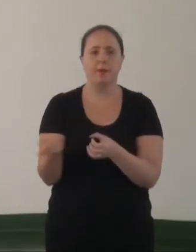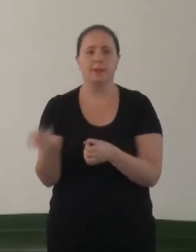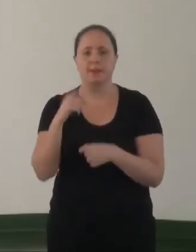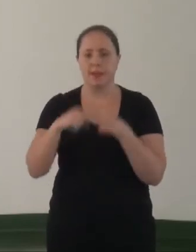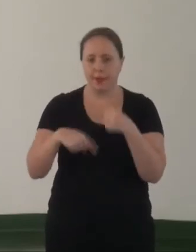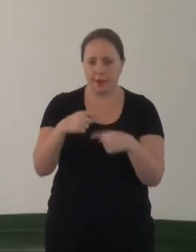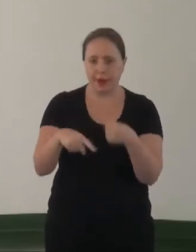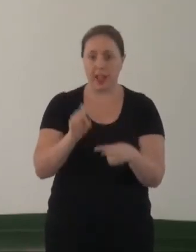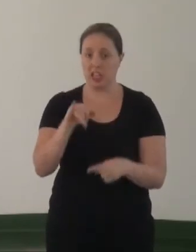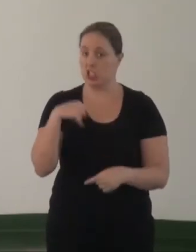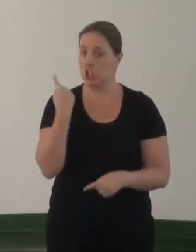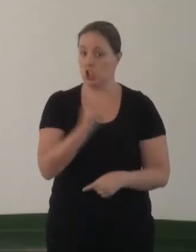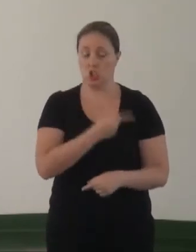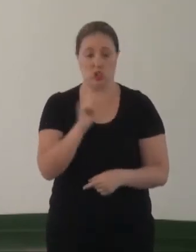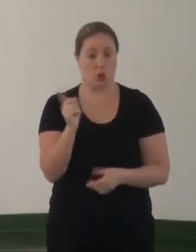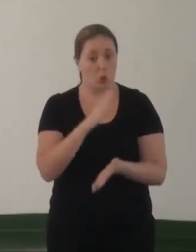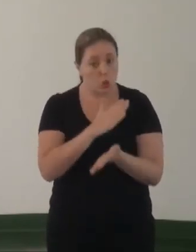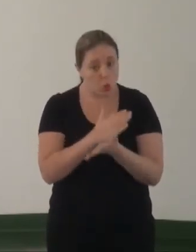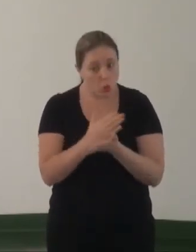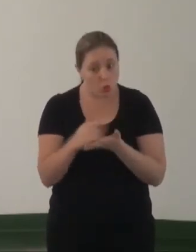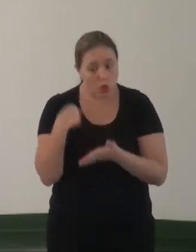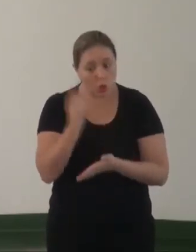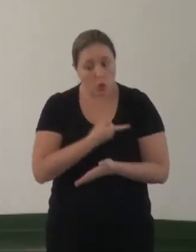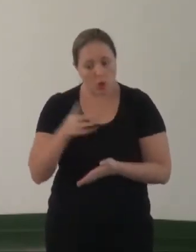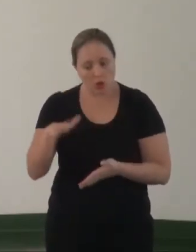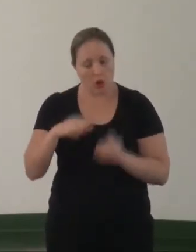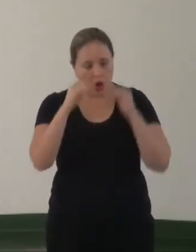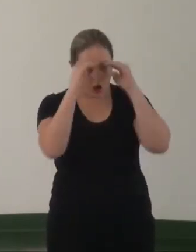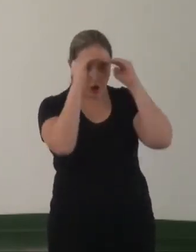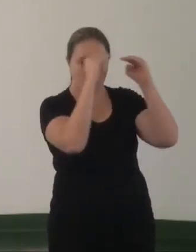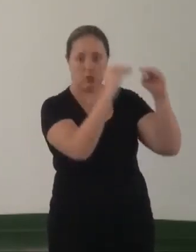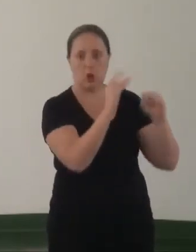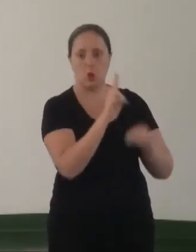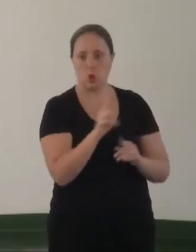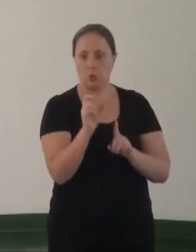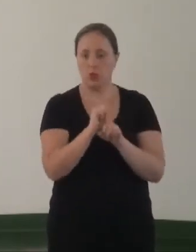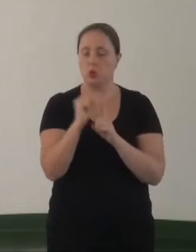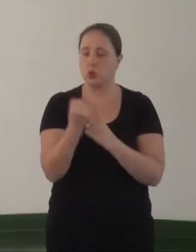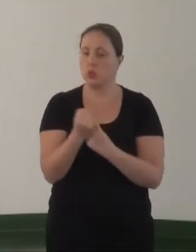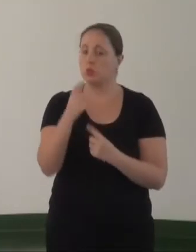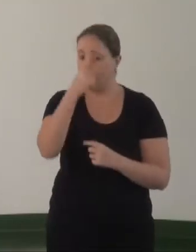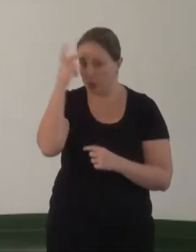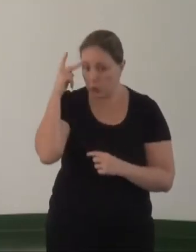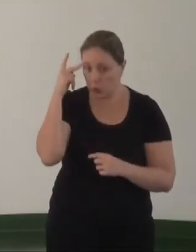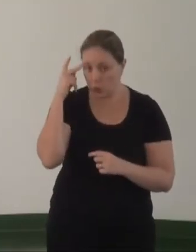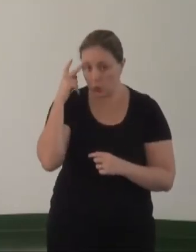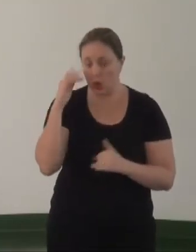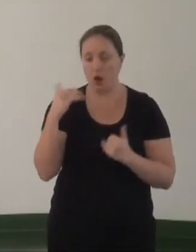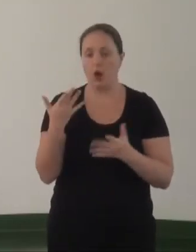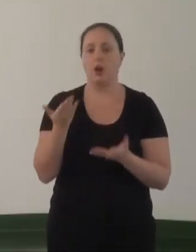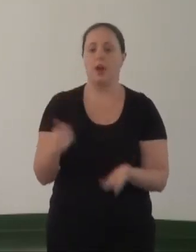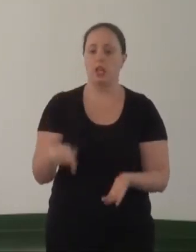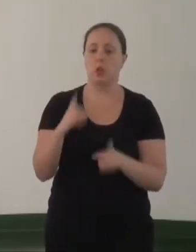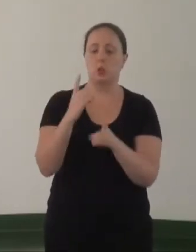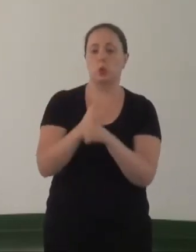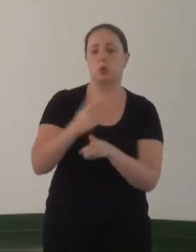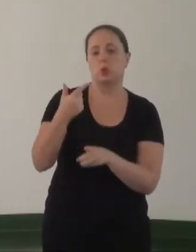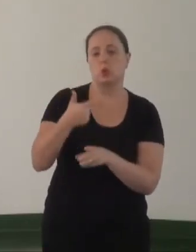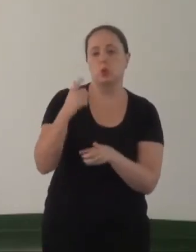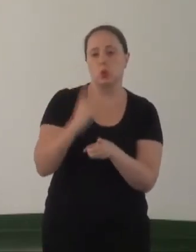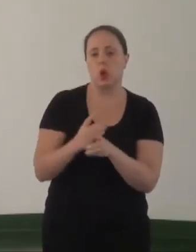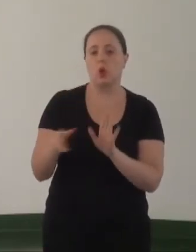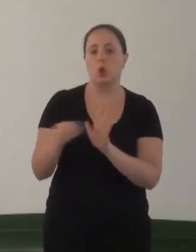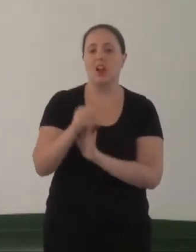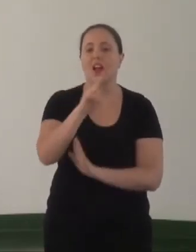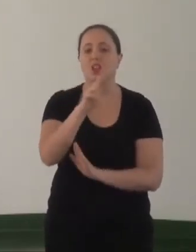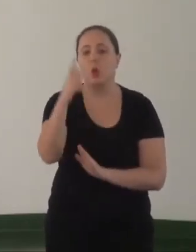entendemos, se nós não começarmos o nosso espaço a respeitar o nome social das pessoas, ou seja, num encontro como esse, colocar lá